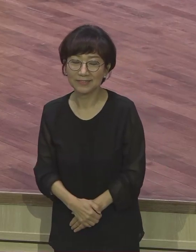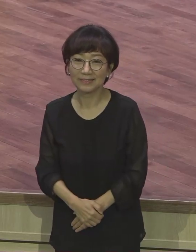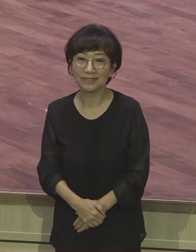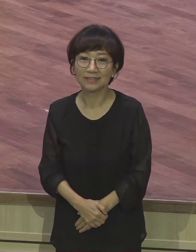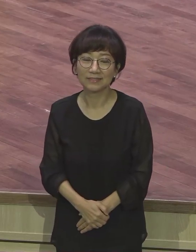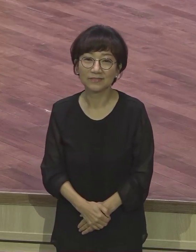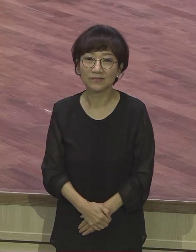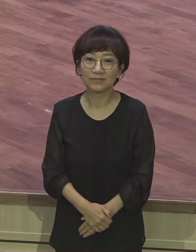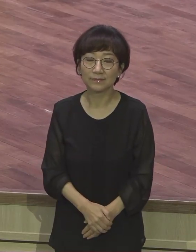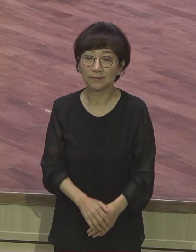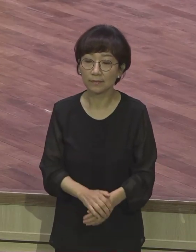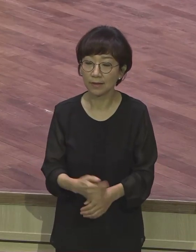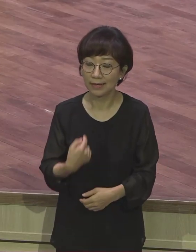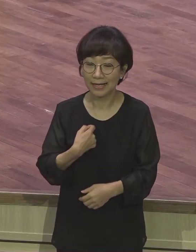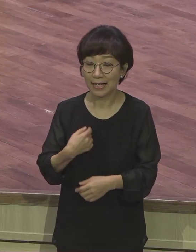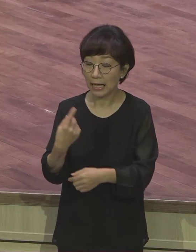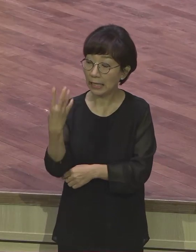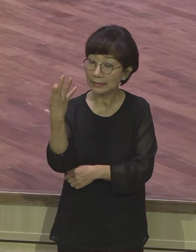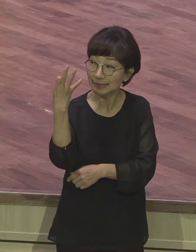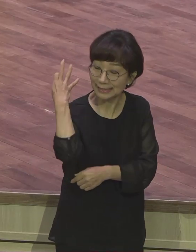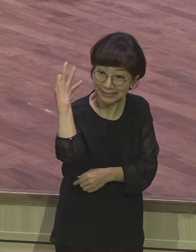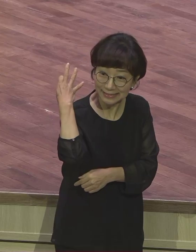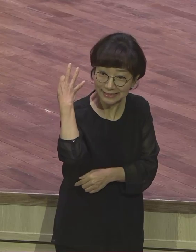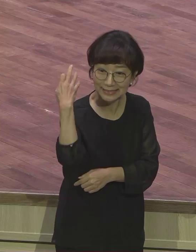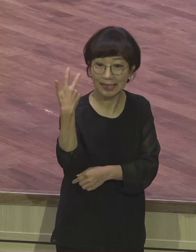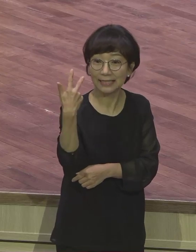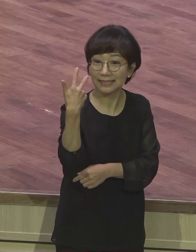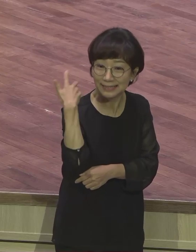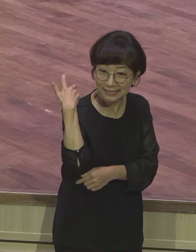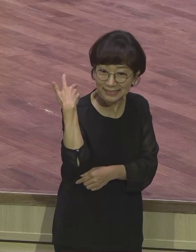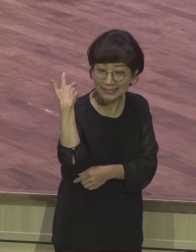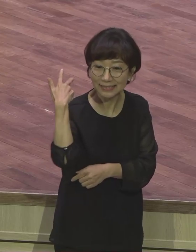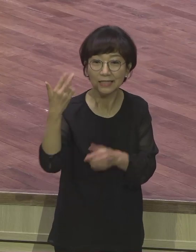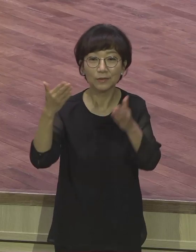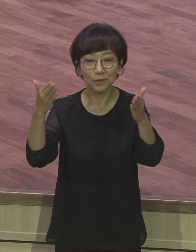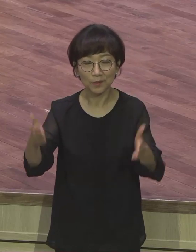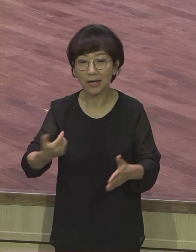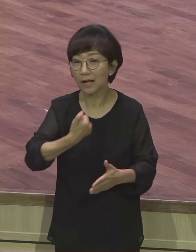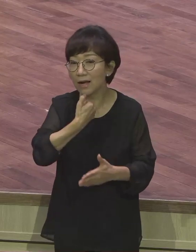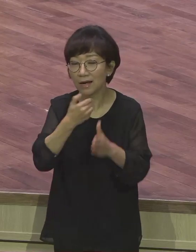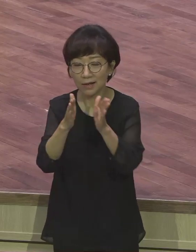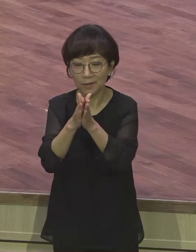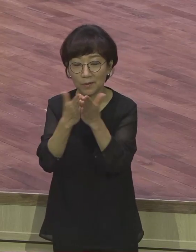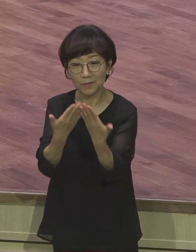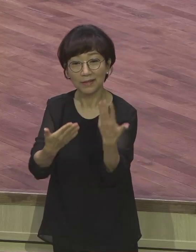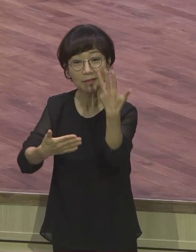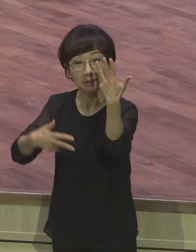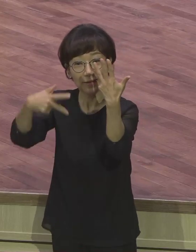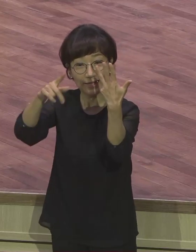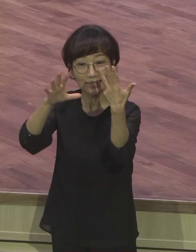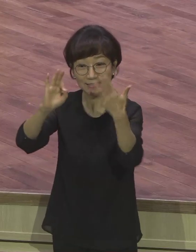지난 두 주간에 걸쳐서 로마서 8장의 이 말씀을 통해서 하나님께서 우리에게